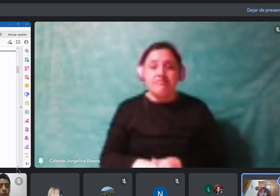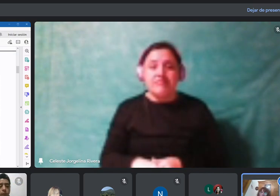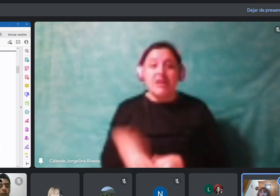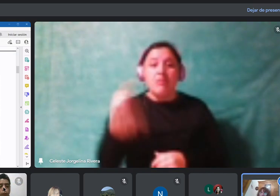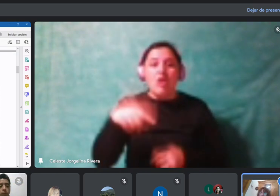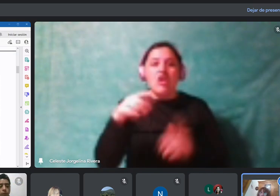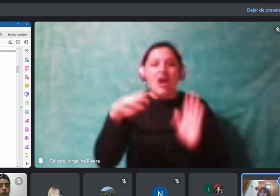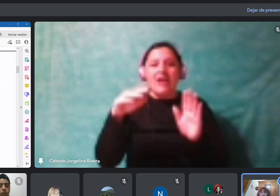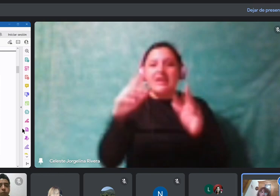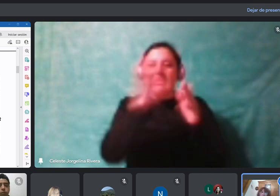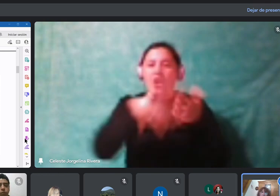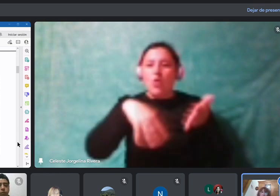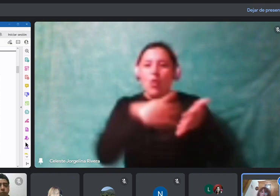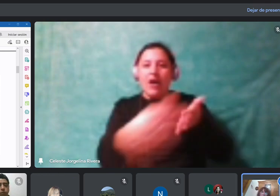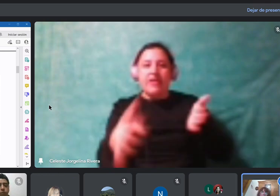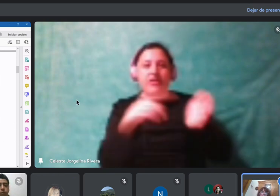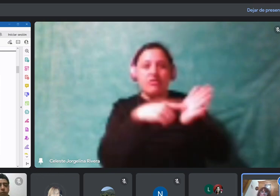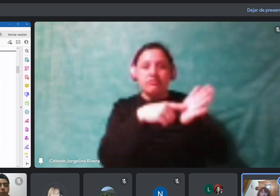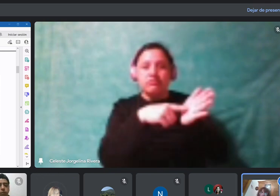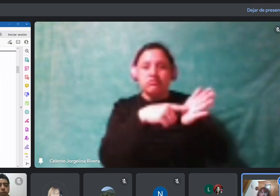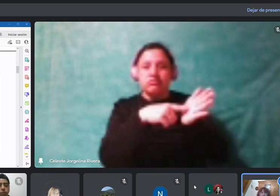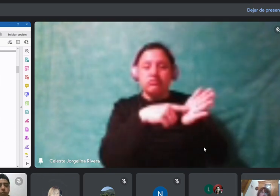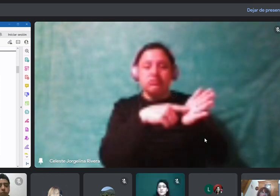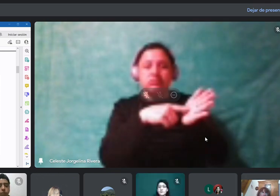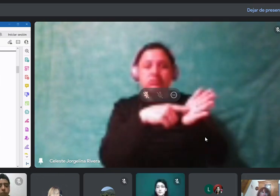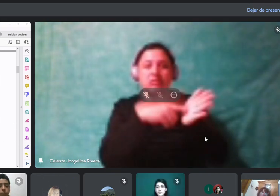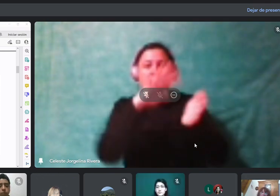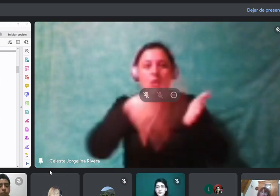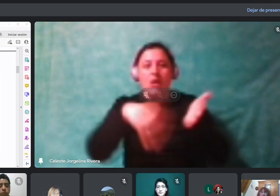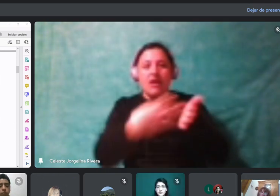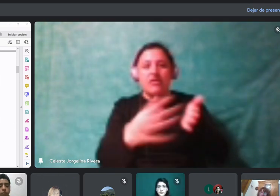el cuadrito. Ajá. ¿Sí?